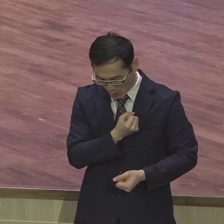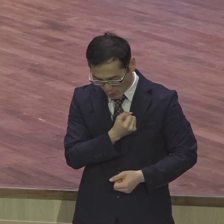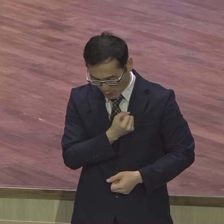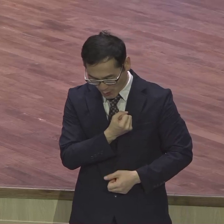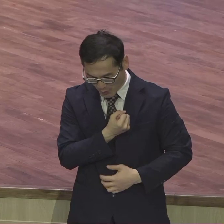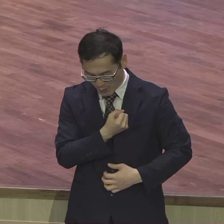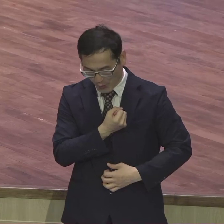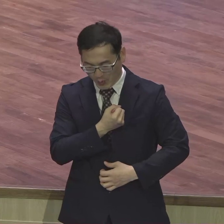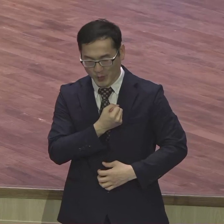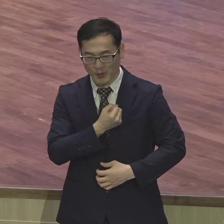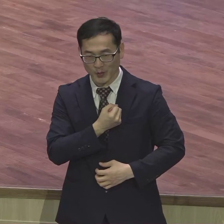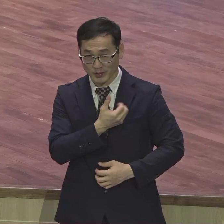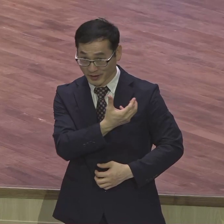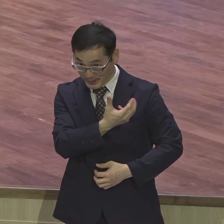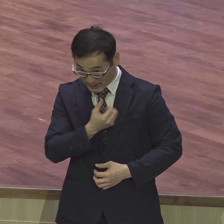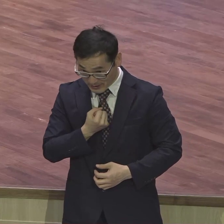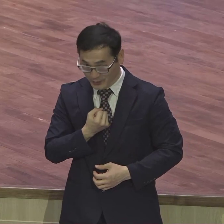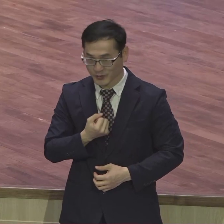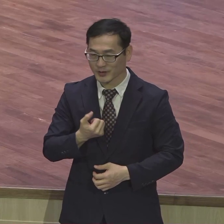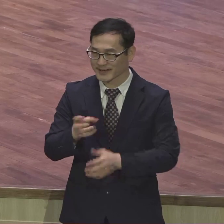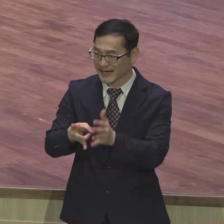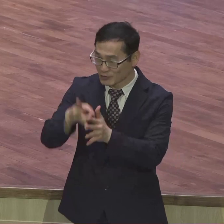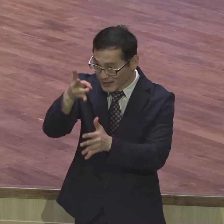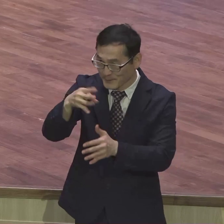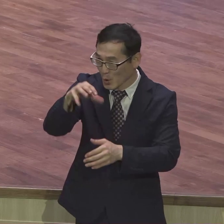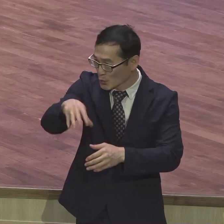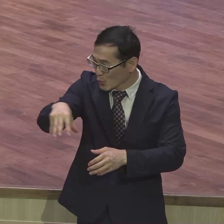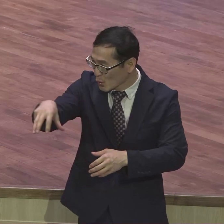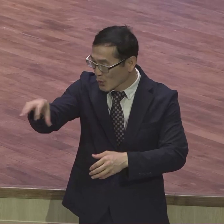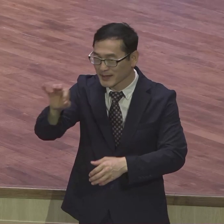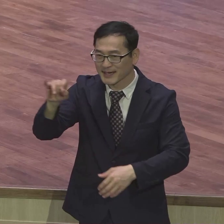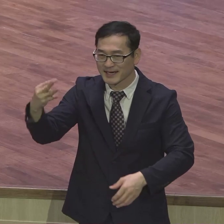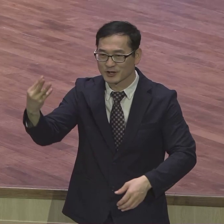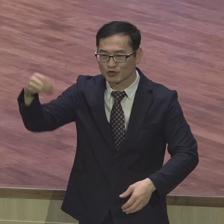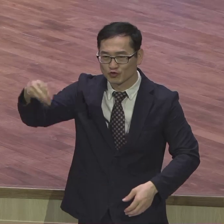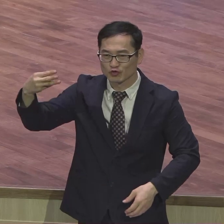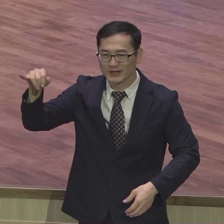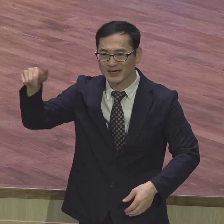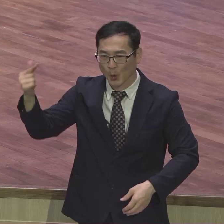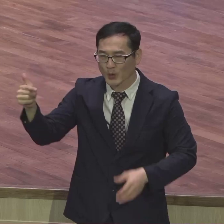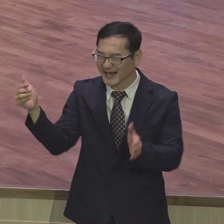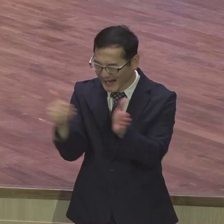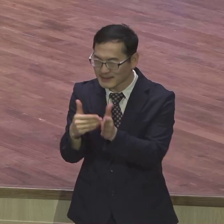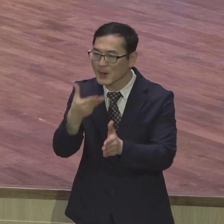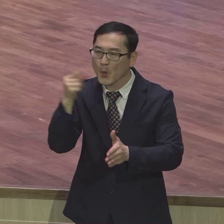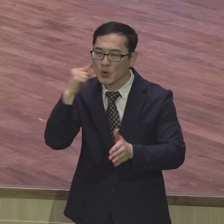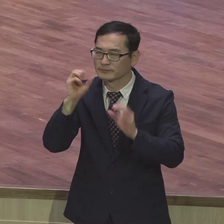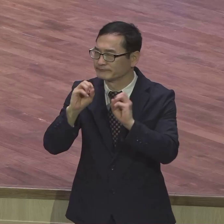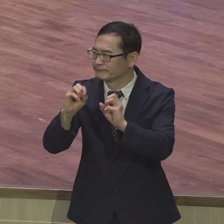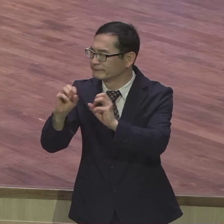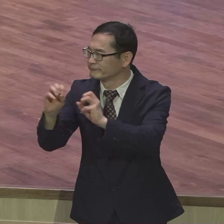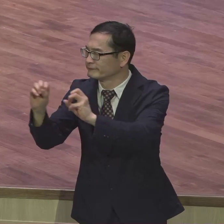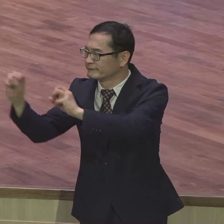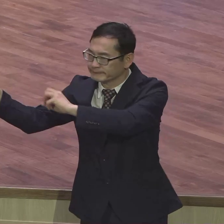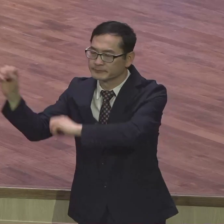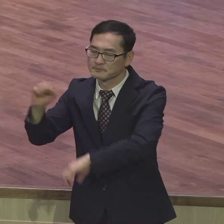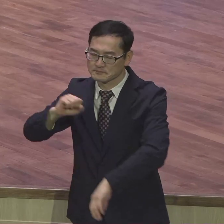에루살렘으로부터 두루행하여 일루리공까지 그리스도의 복음을 편만이 전하여노라 사도 바울은 로